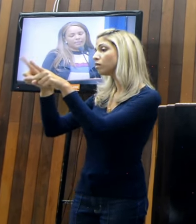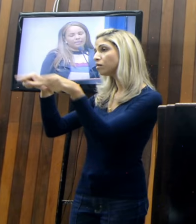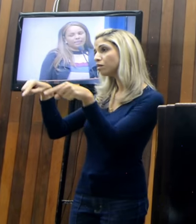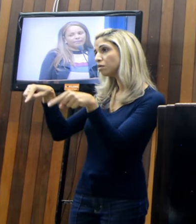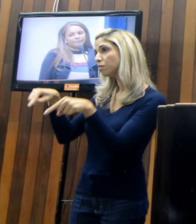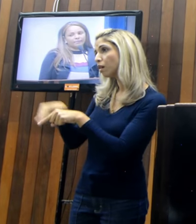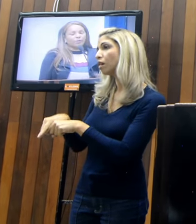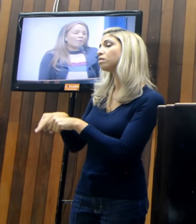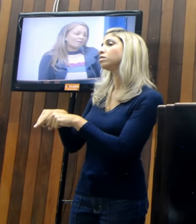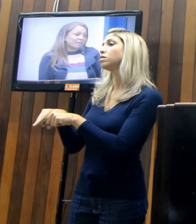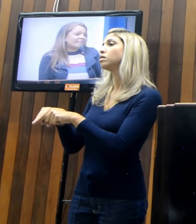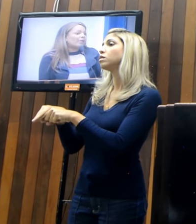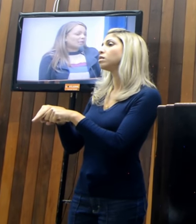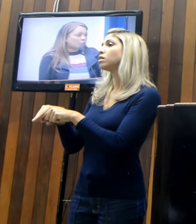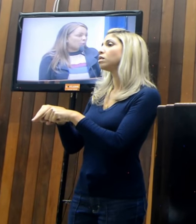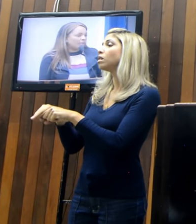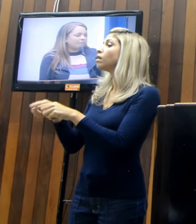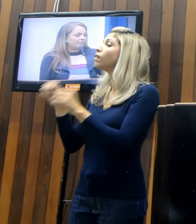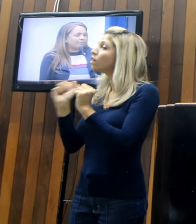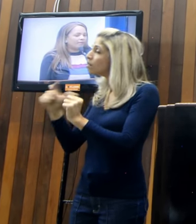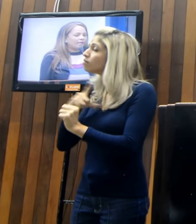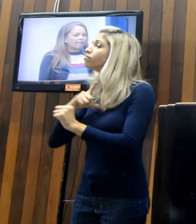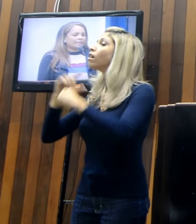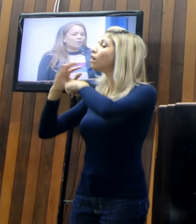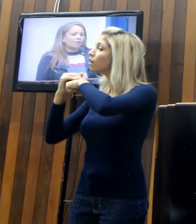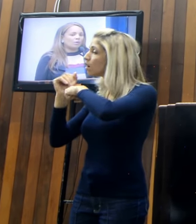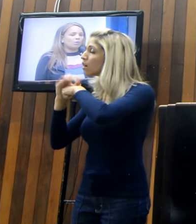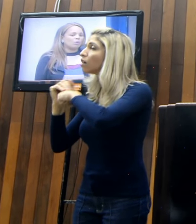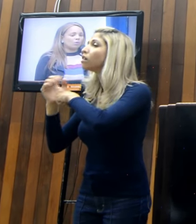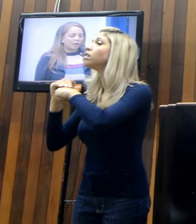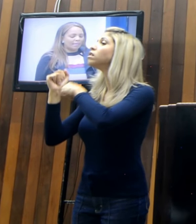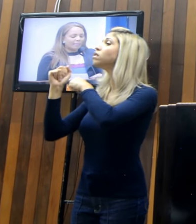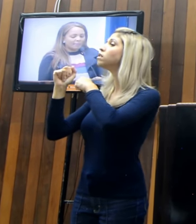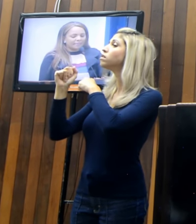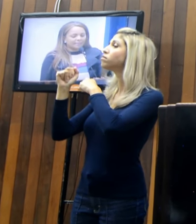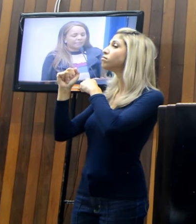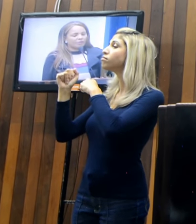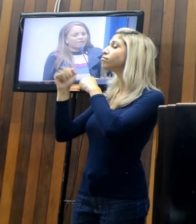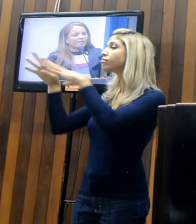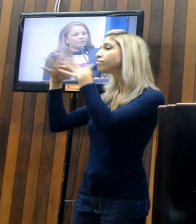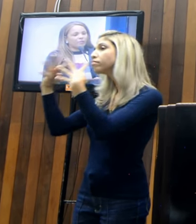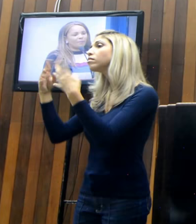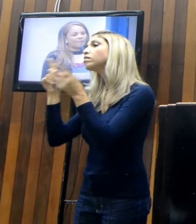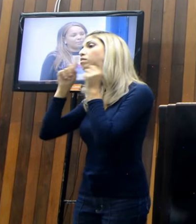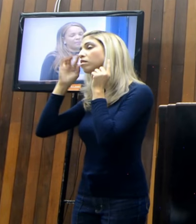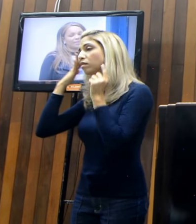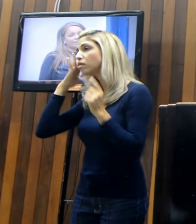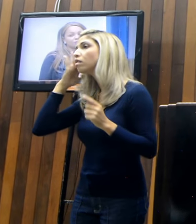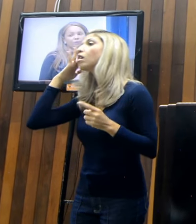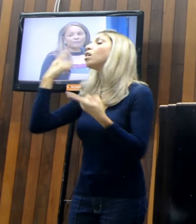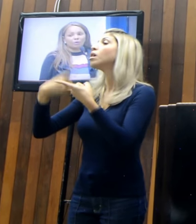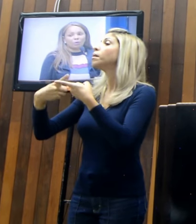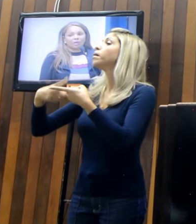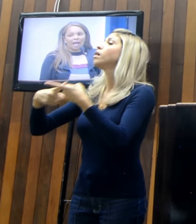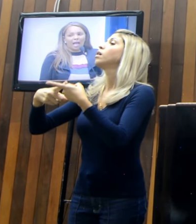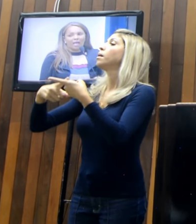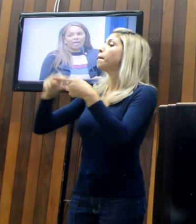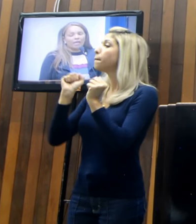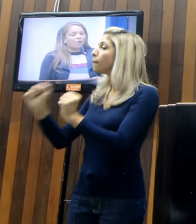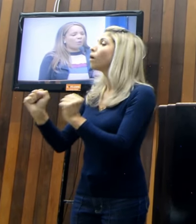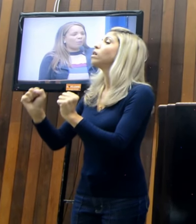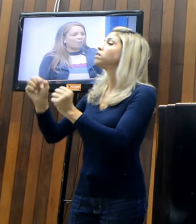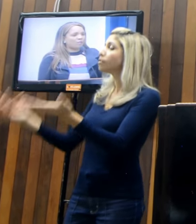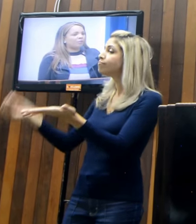no momento vai ser acolhedora. Então, eu adaptei esse projeto, mas para que a gente possa colocar,